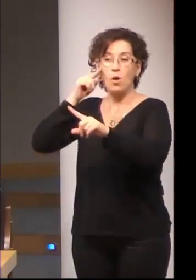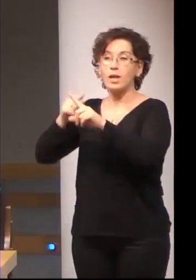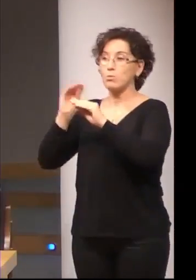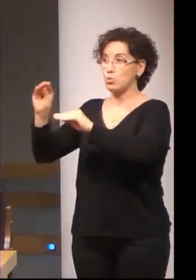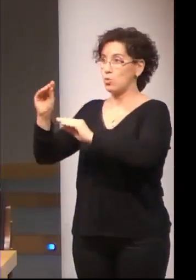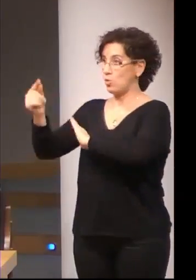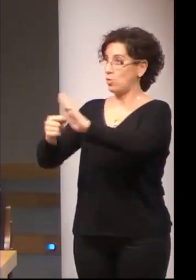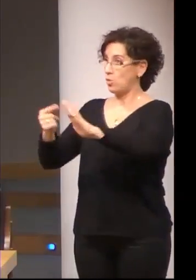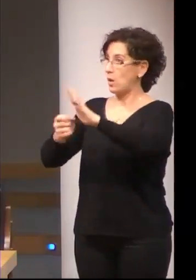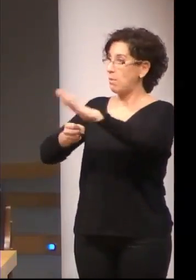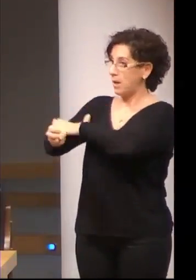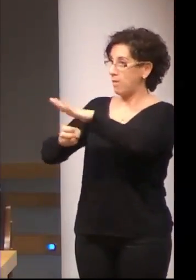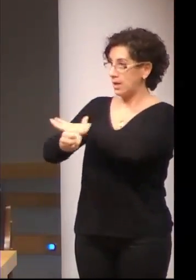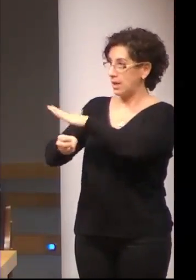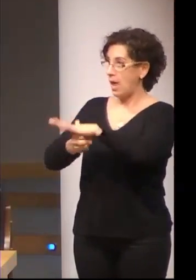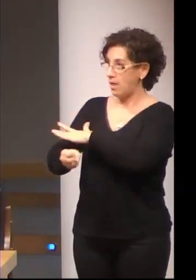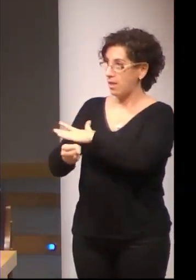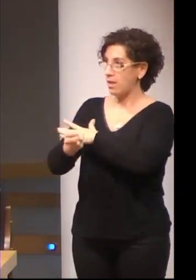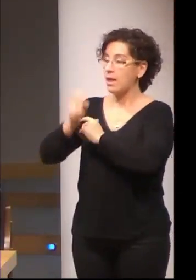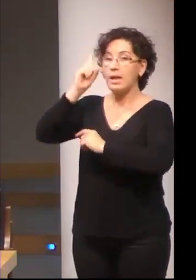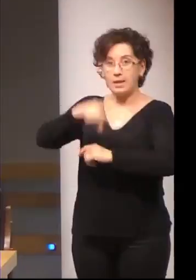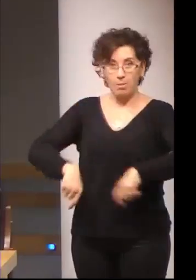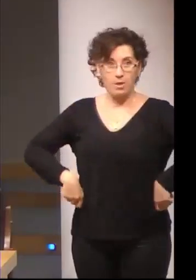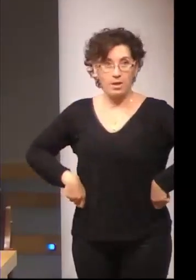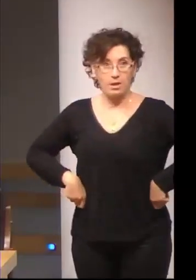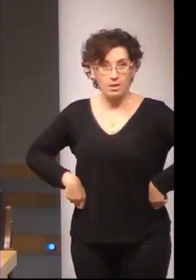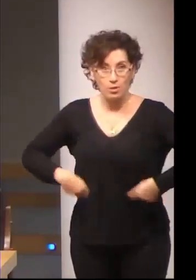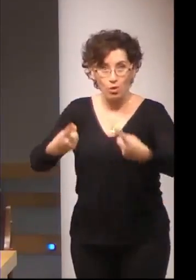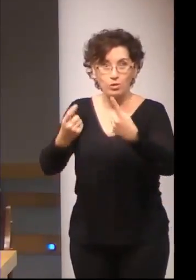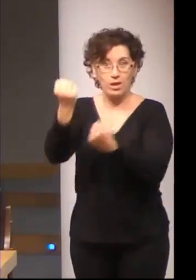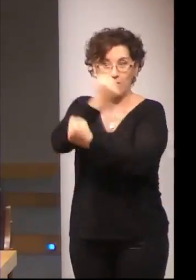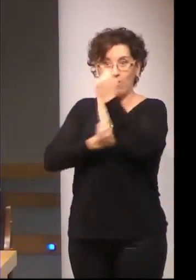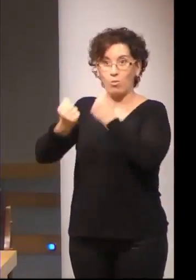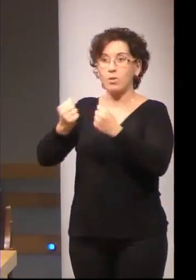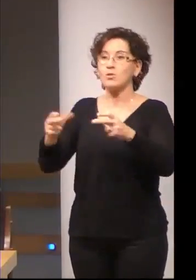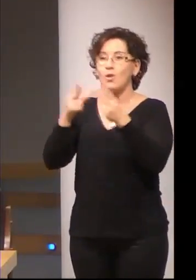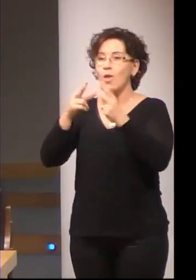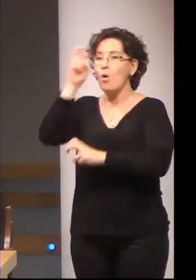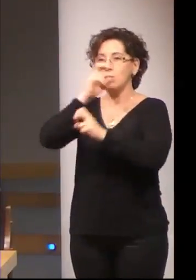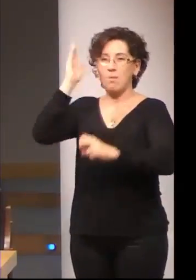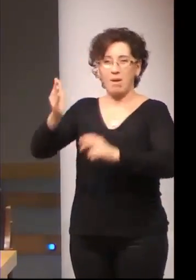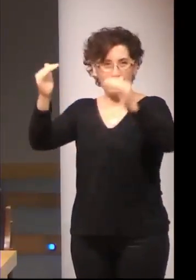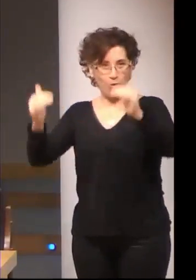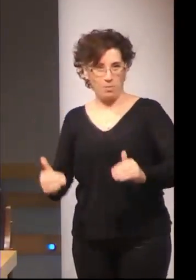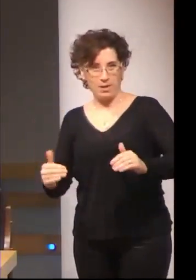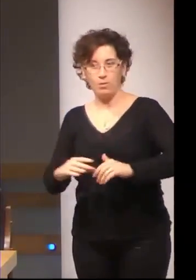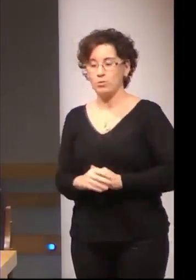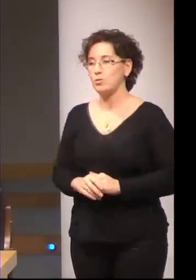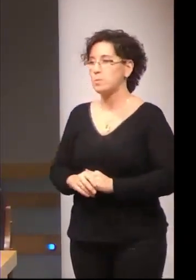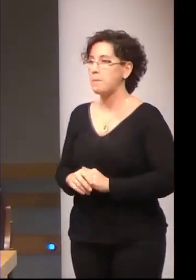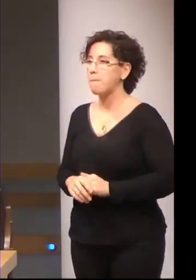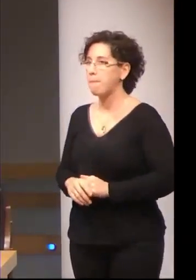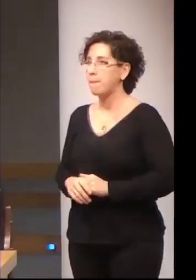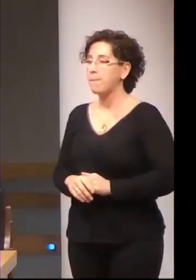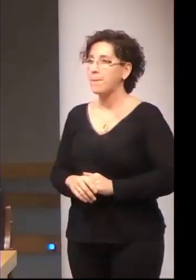y de coste económico para la sociedad sea menor porque un grado y